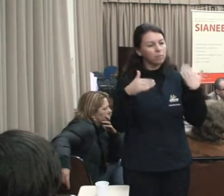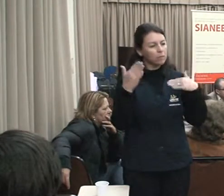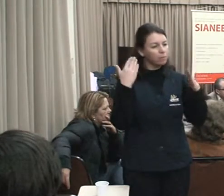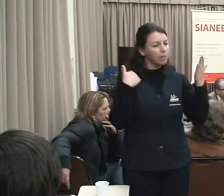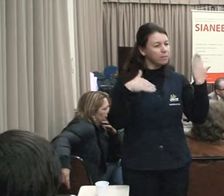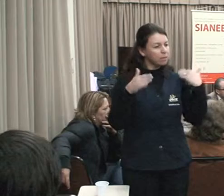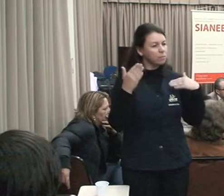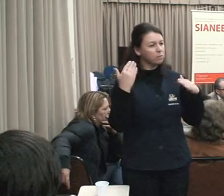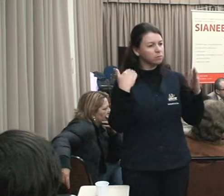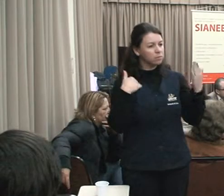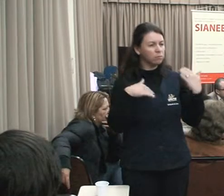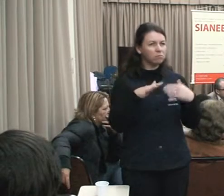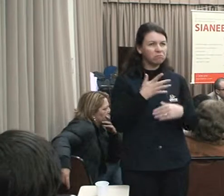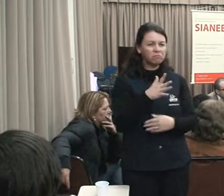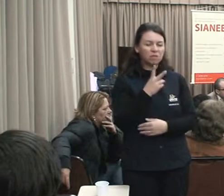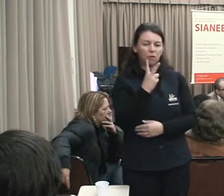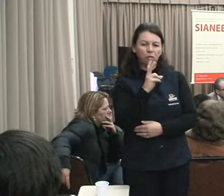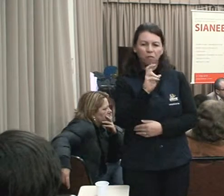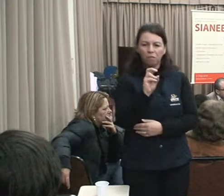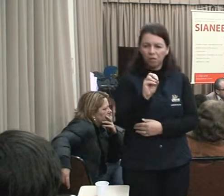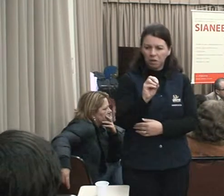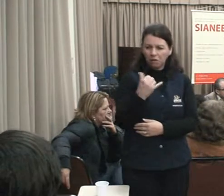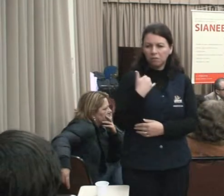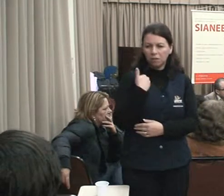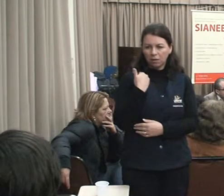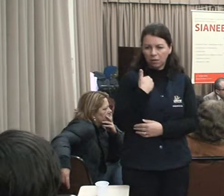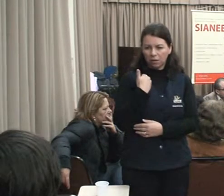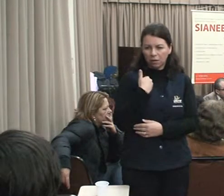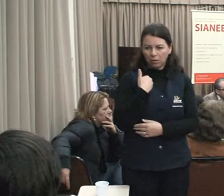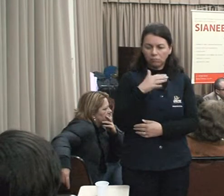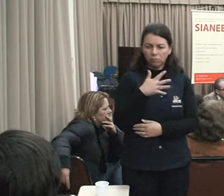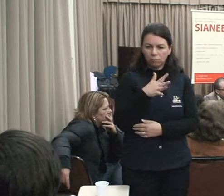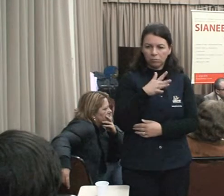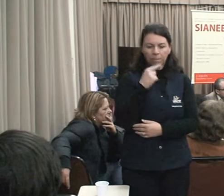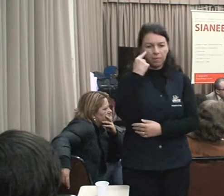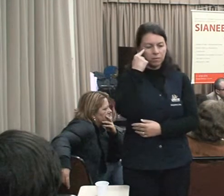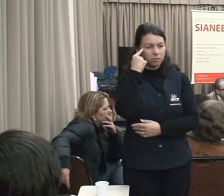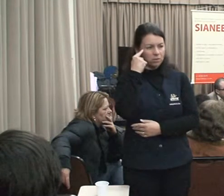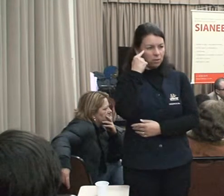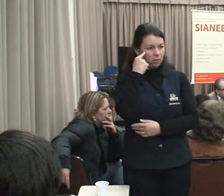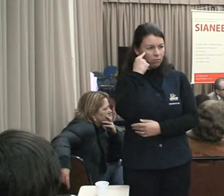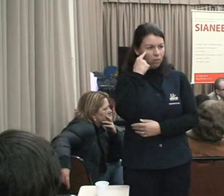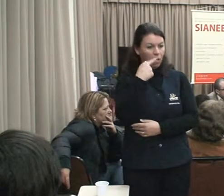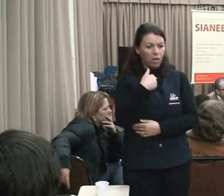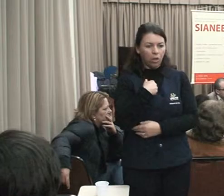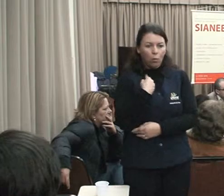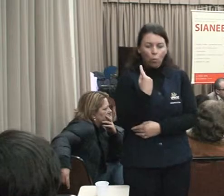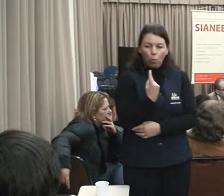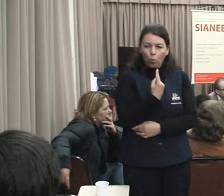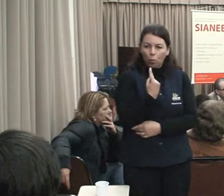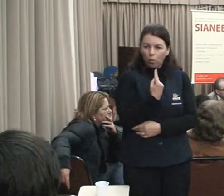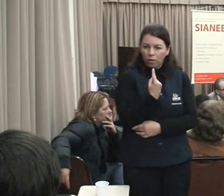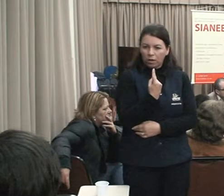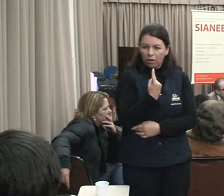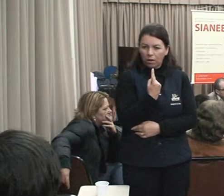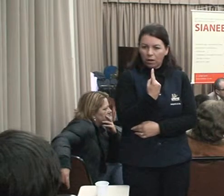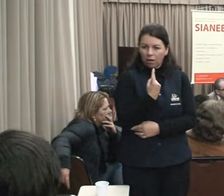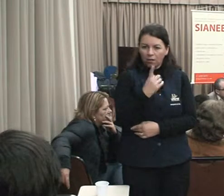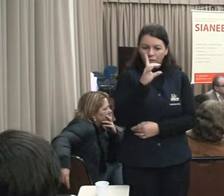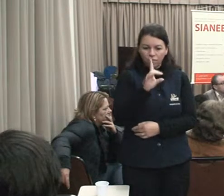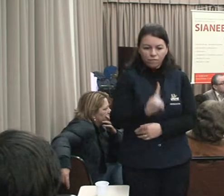os 20 anos, eu achava que eu era a Mônica do PCI em